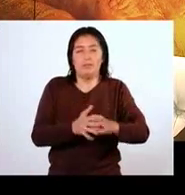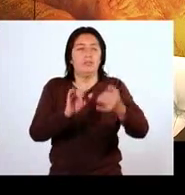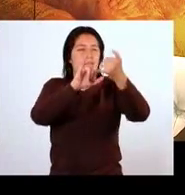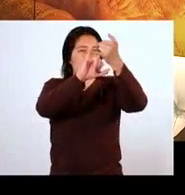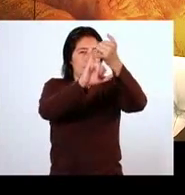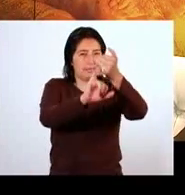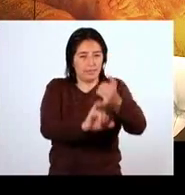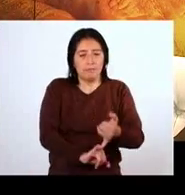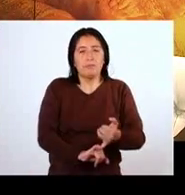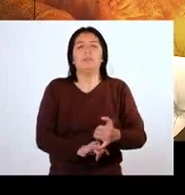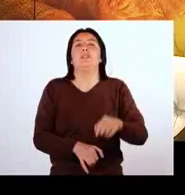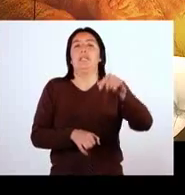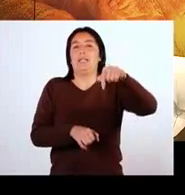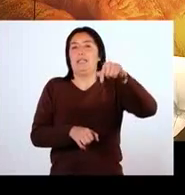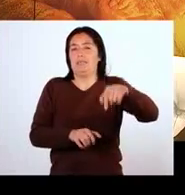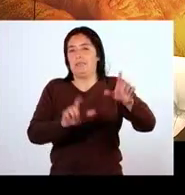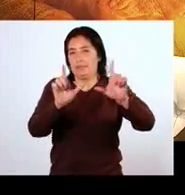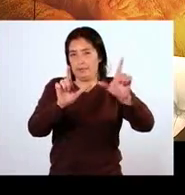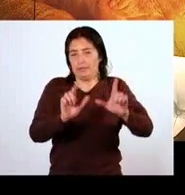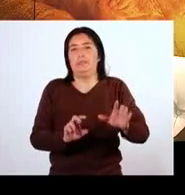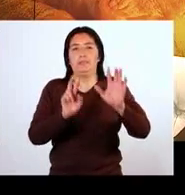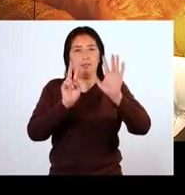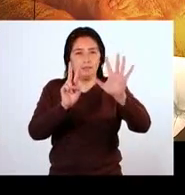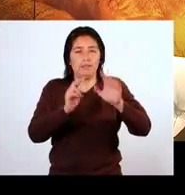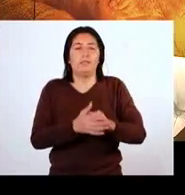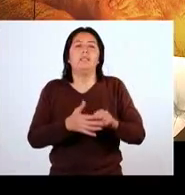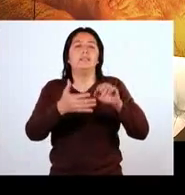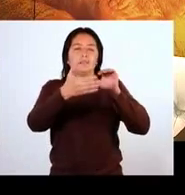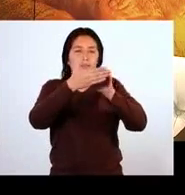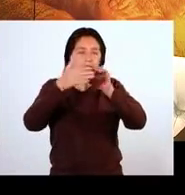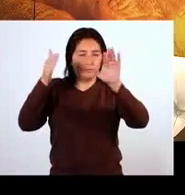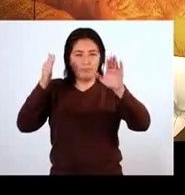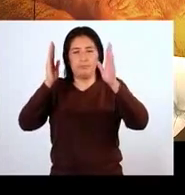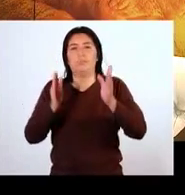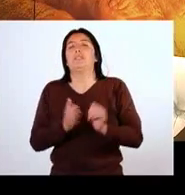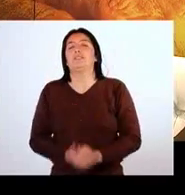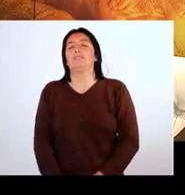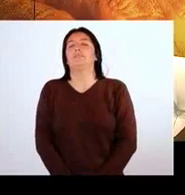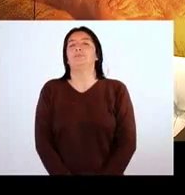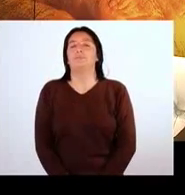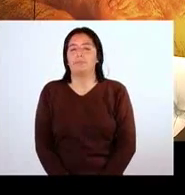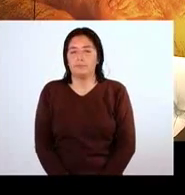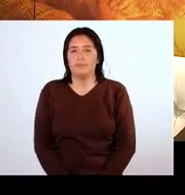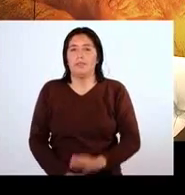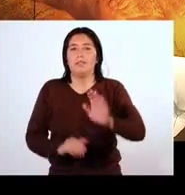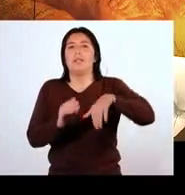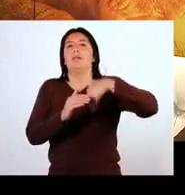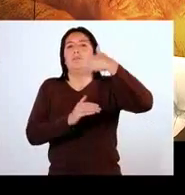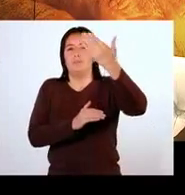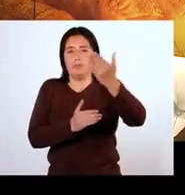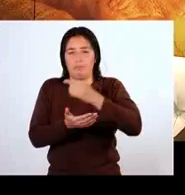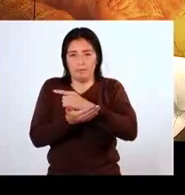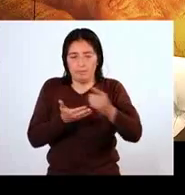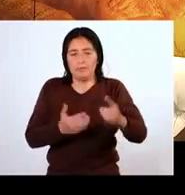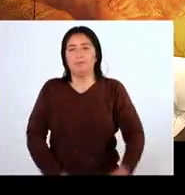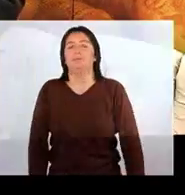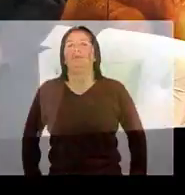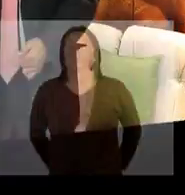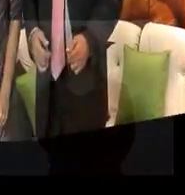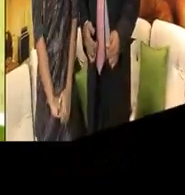sábados aquí por TV Perú en su programa Sin Barreras hasta la próxima semana chao